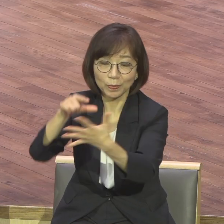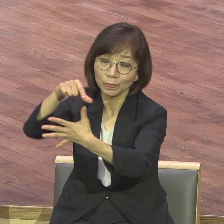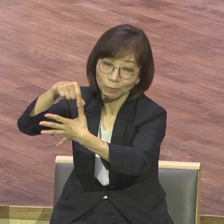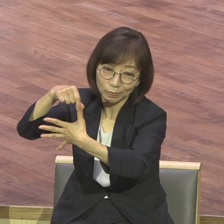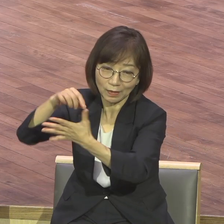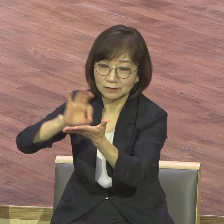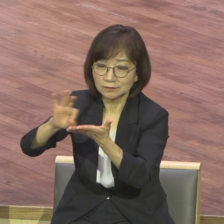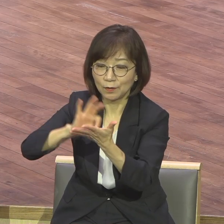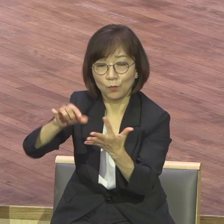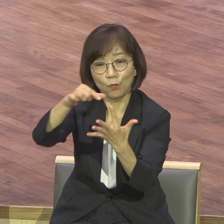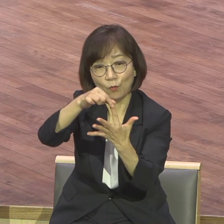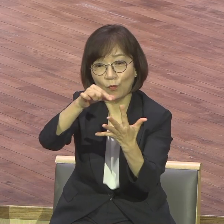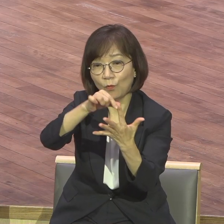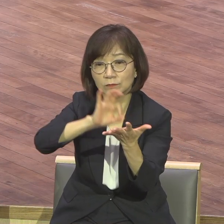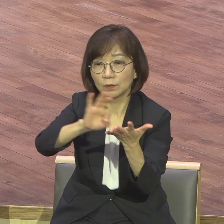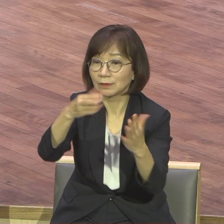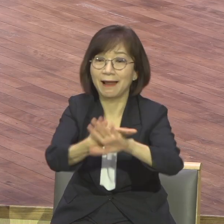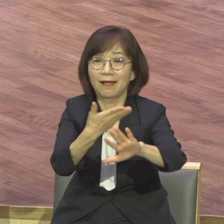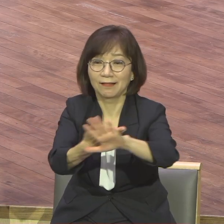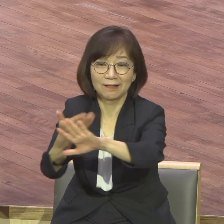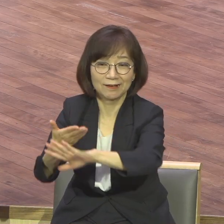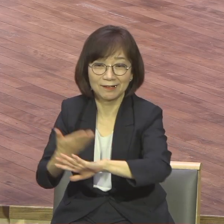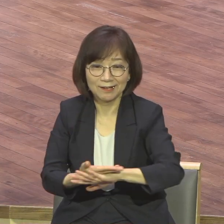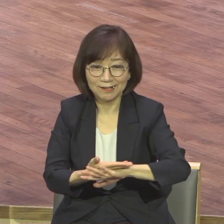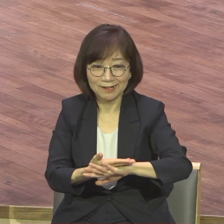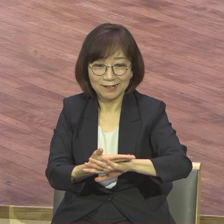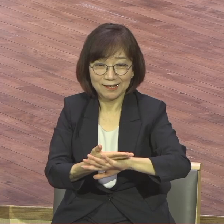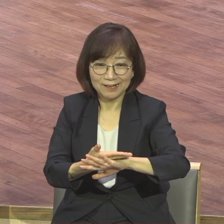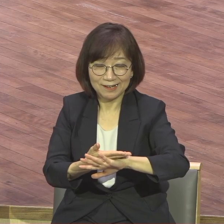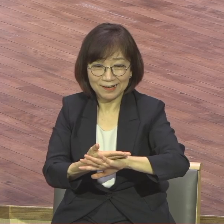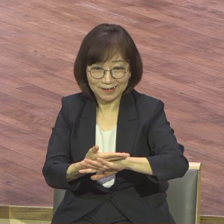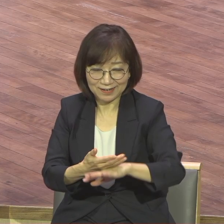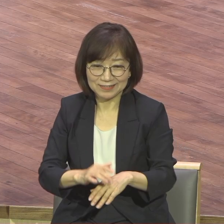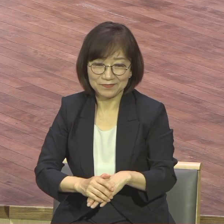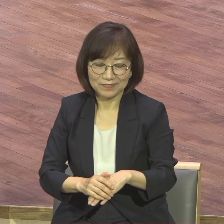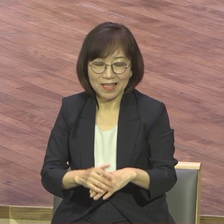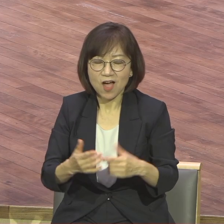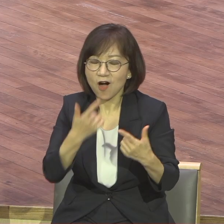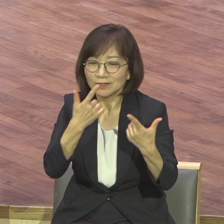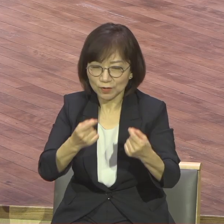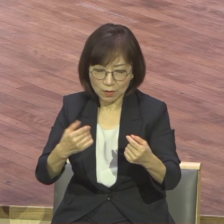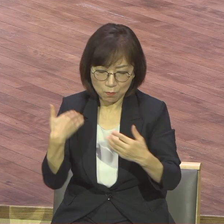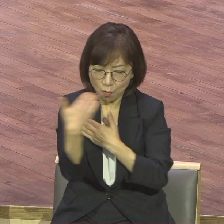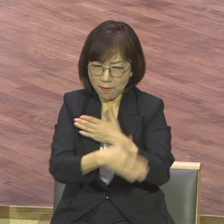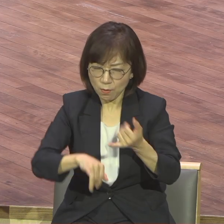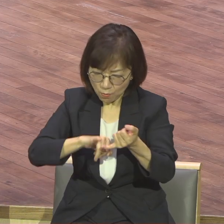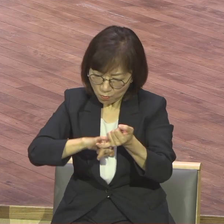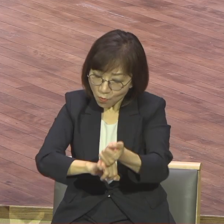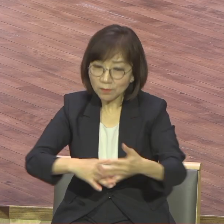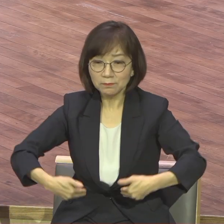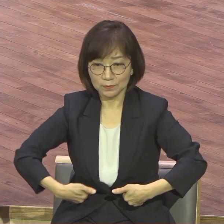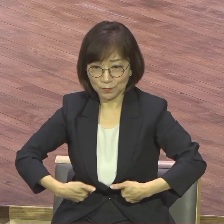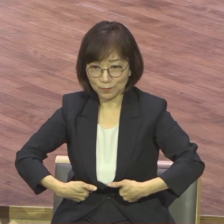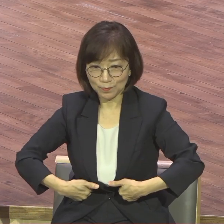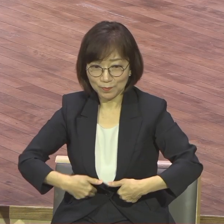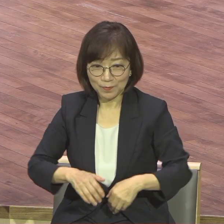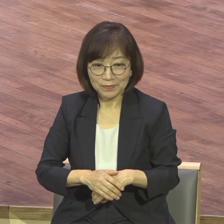모두 다 다릅니다 몸의 각 지체는 모두가 필요해서 있는 것처럼 이 교회 안에도